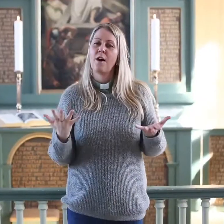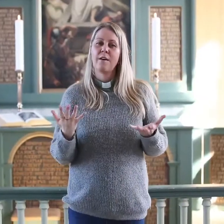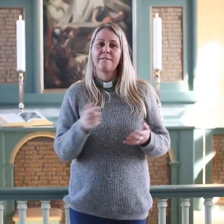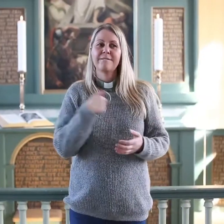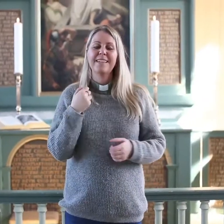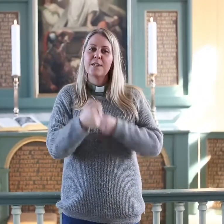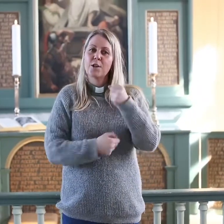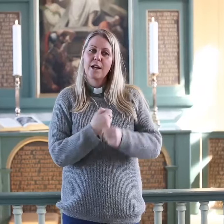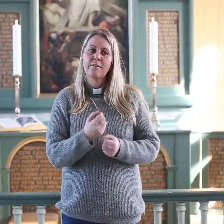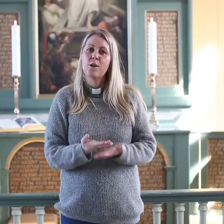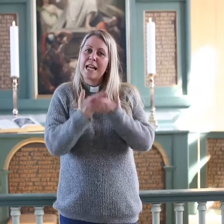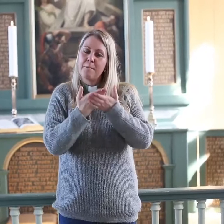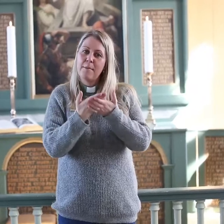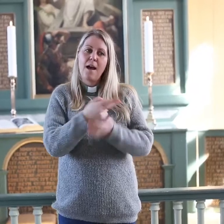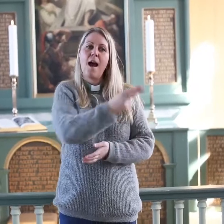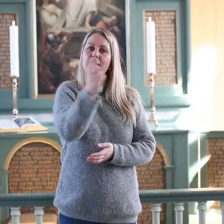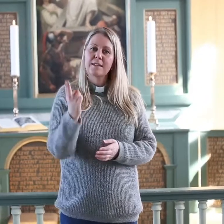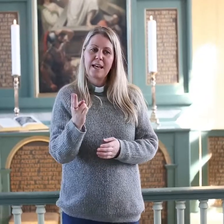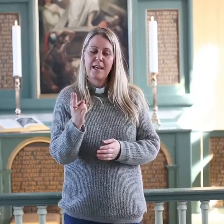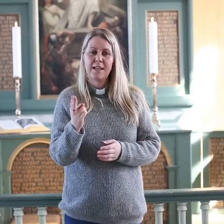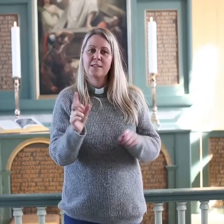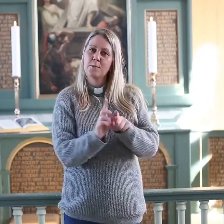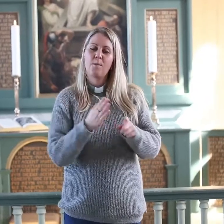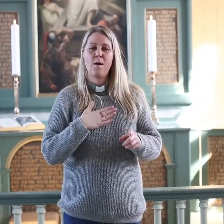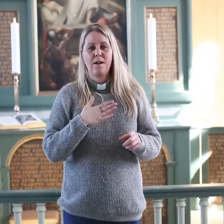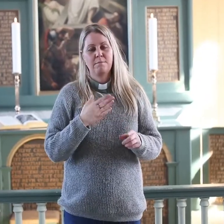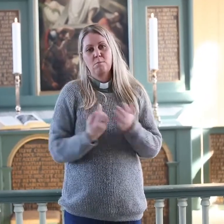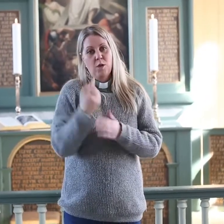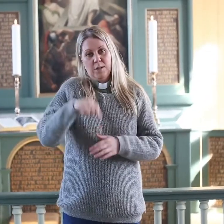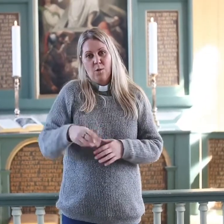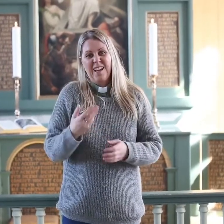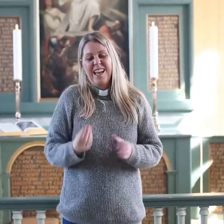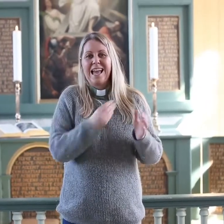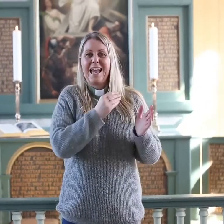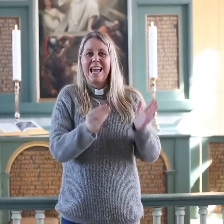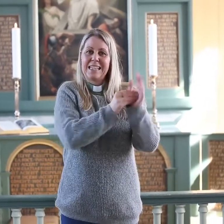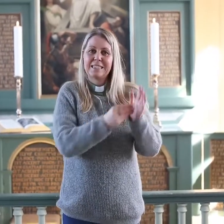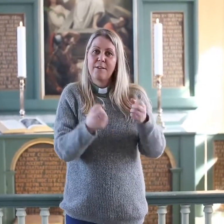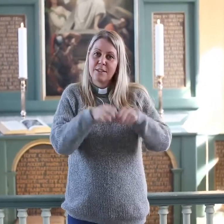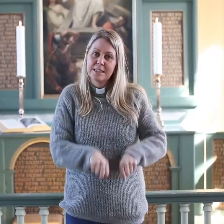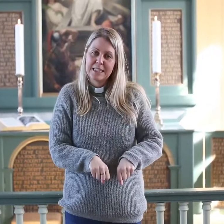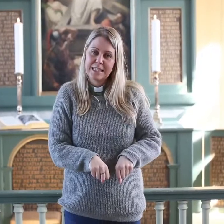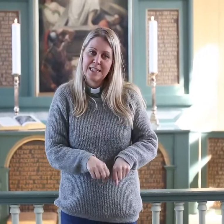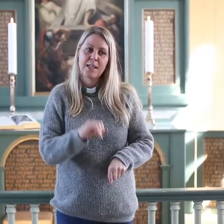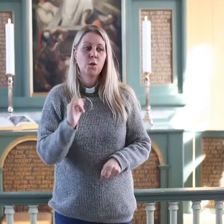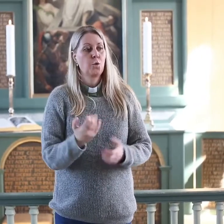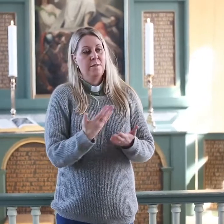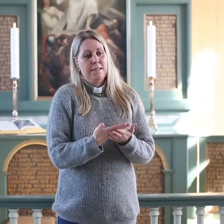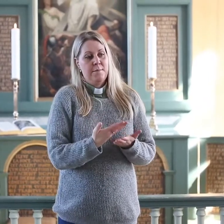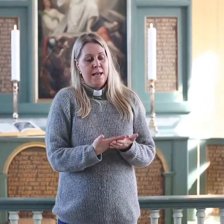For hva kan vi egentlig gjøre når vi alle er alene sammen? Jo, kanskje vi vet om noen som heter